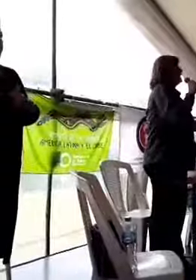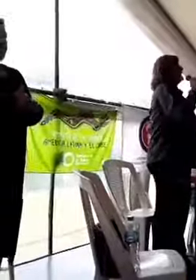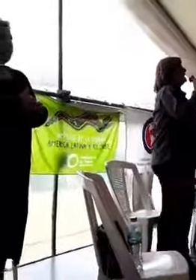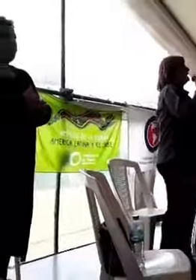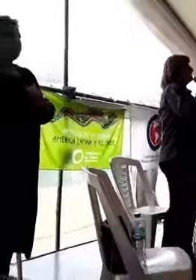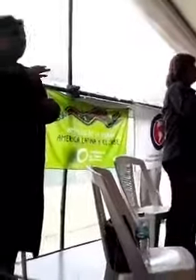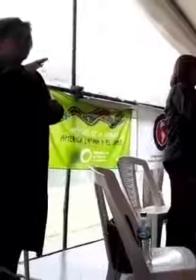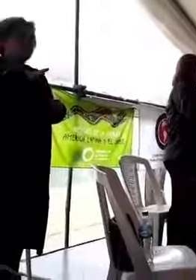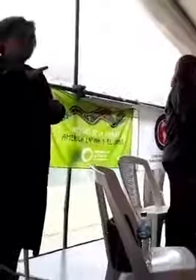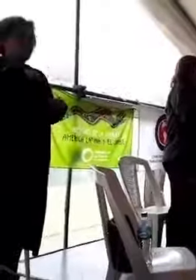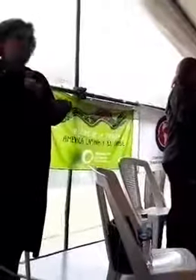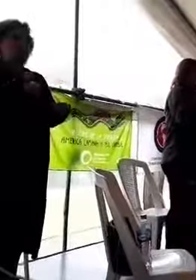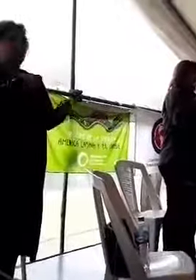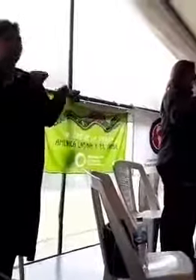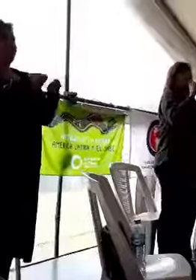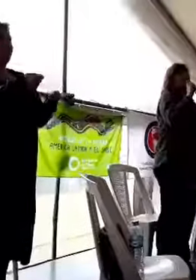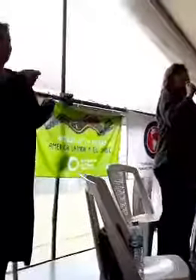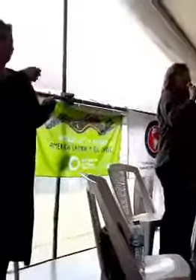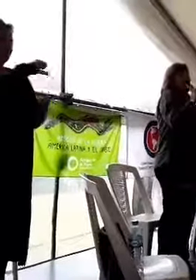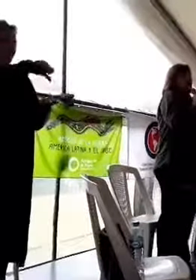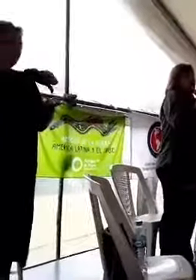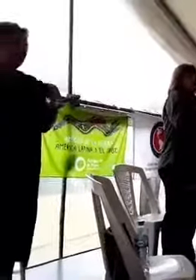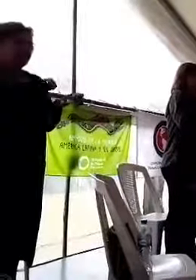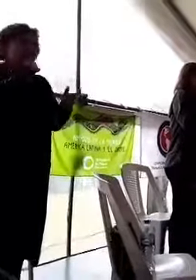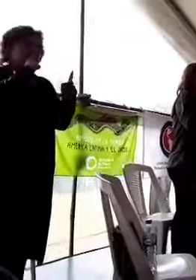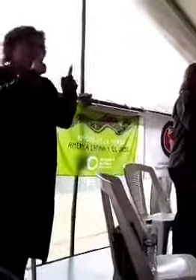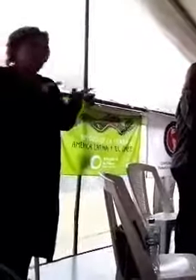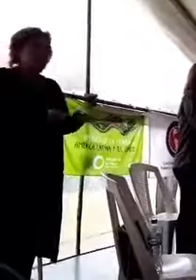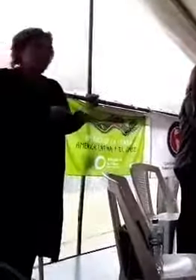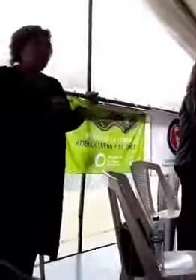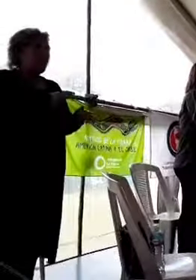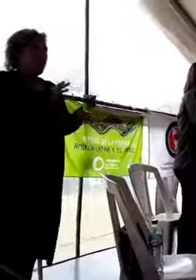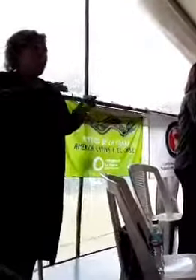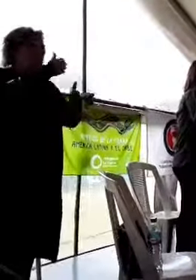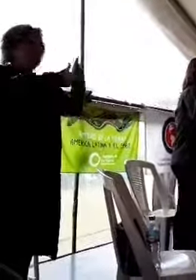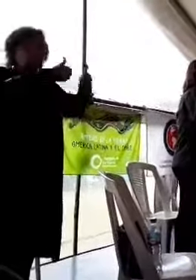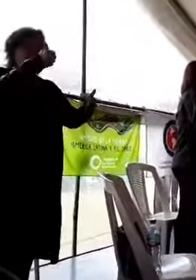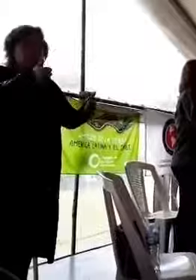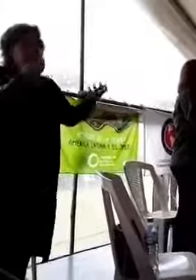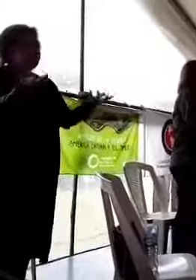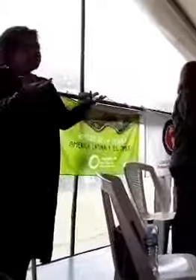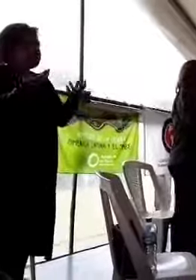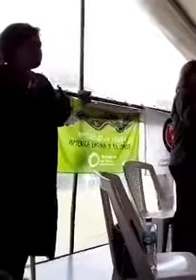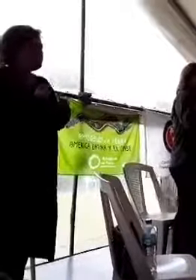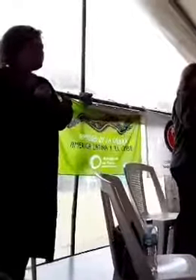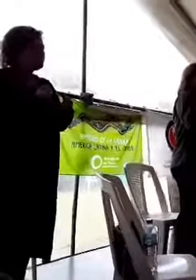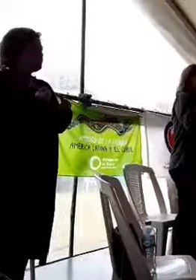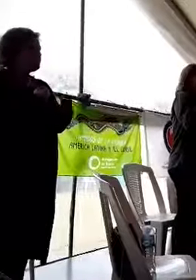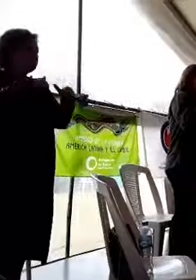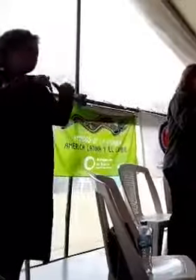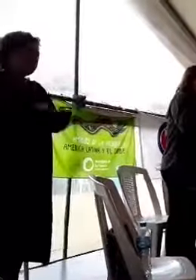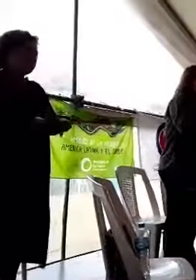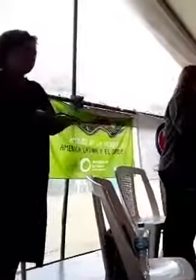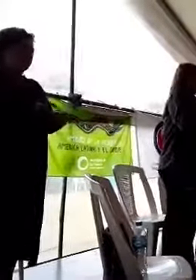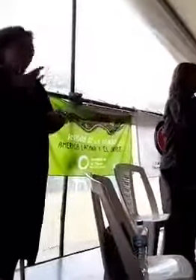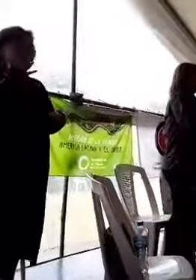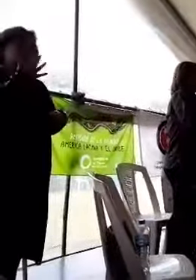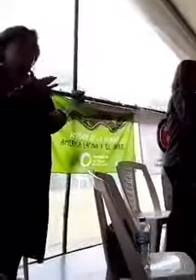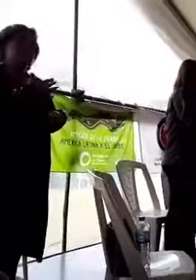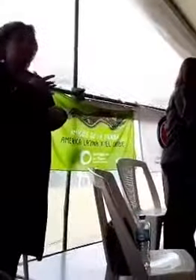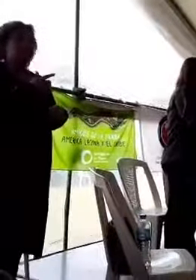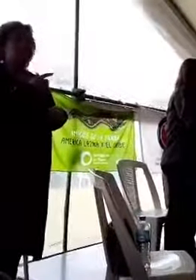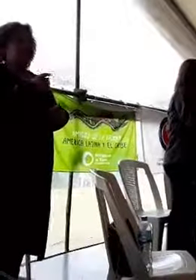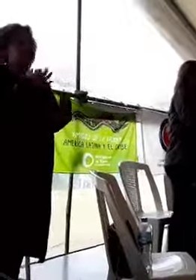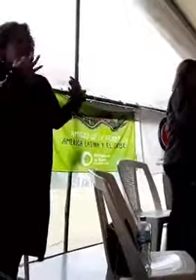governa este país e que também estão aqui apoiando esta maravilhosa e